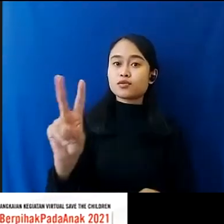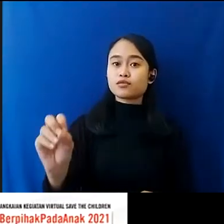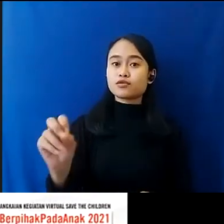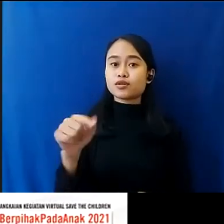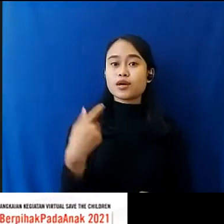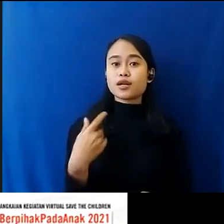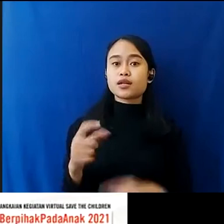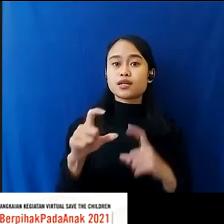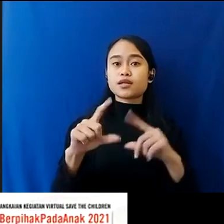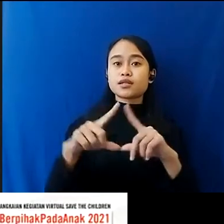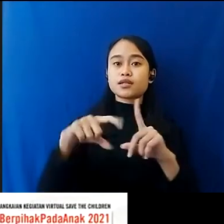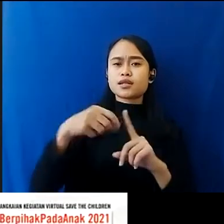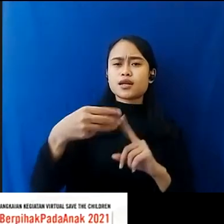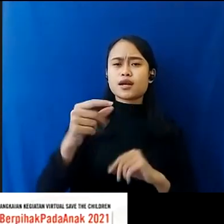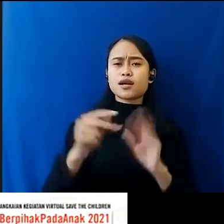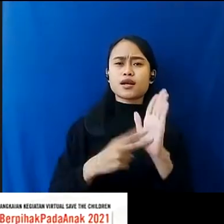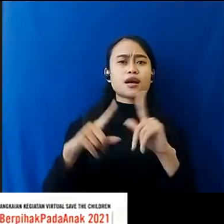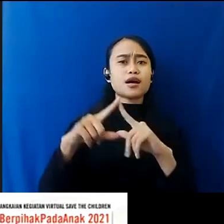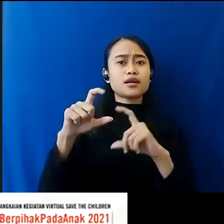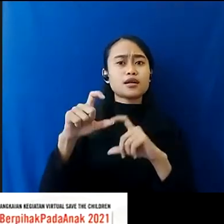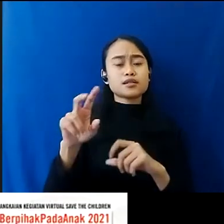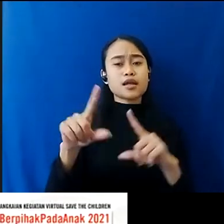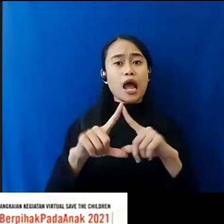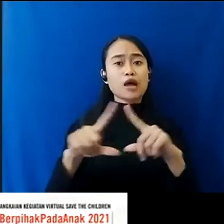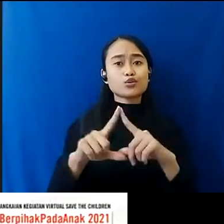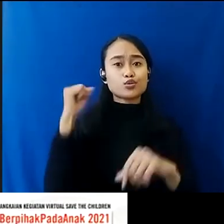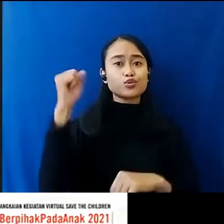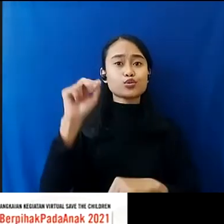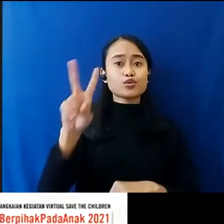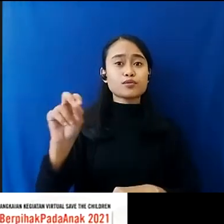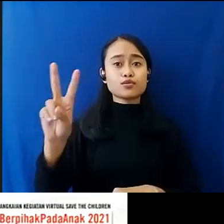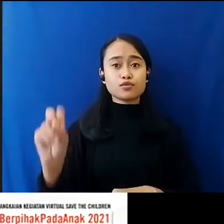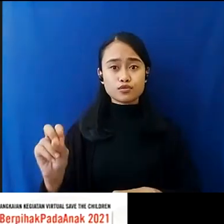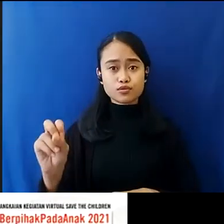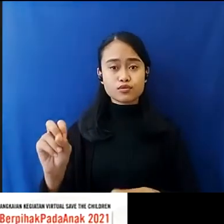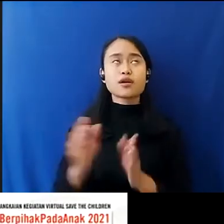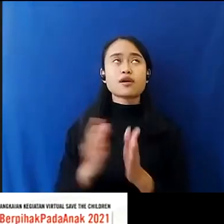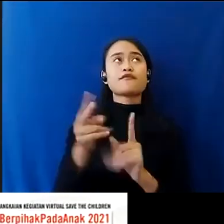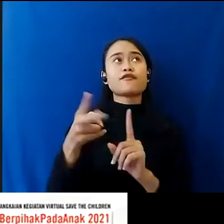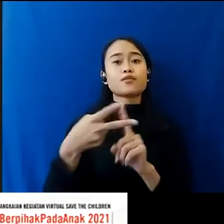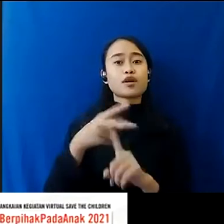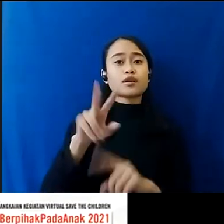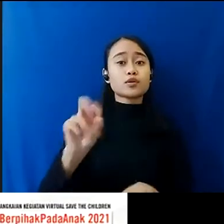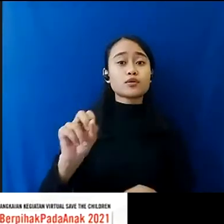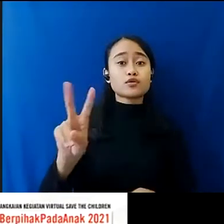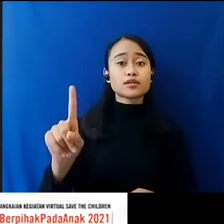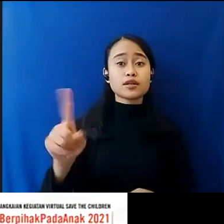Sakernas Di Agustus 2020 Februari 2021 Kemarin Juga Tentunya Ada